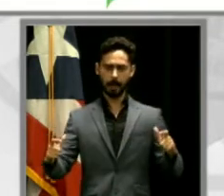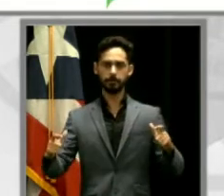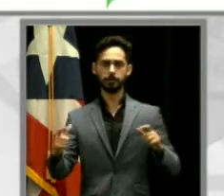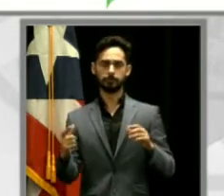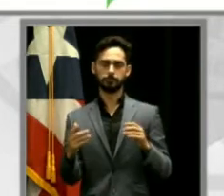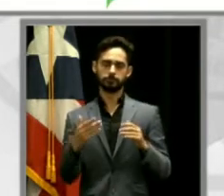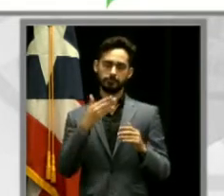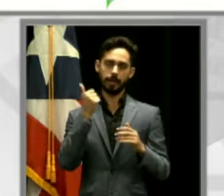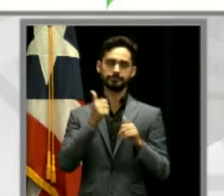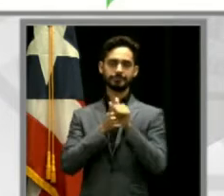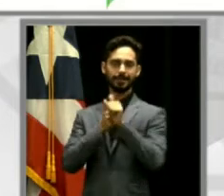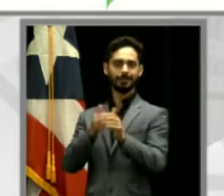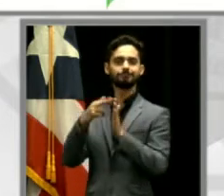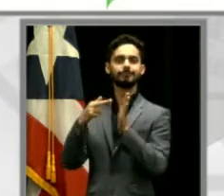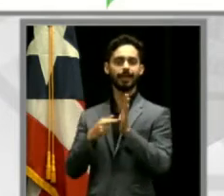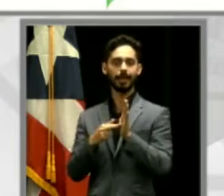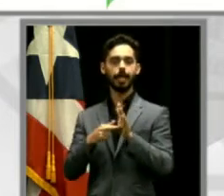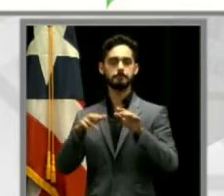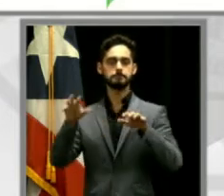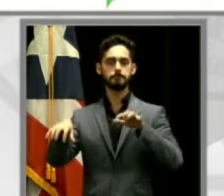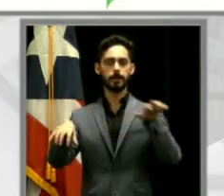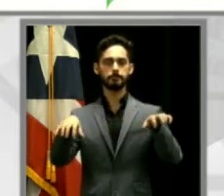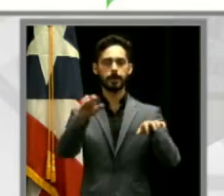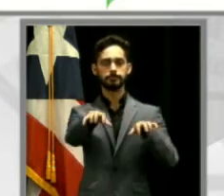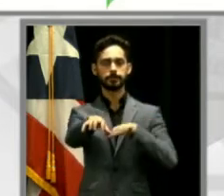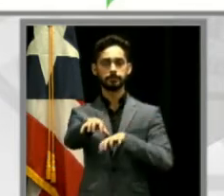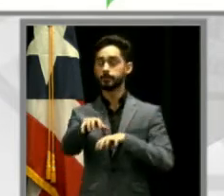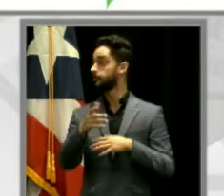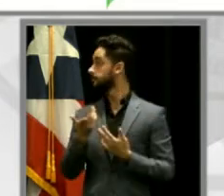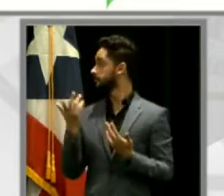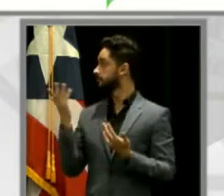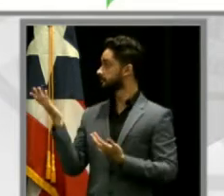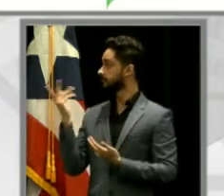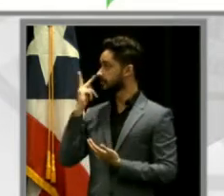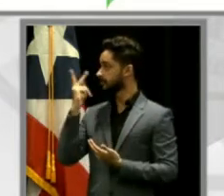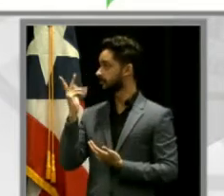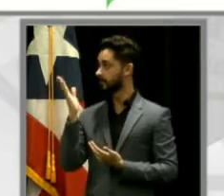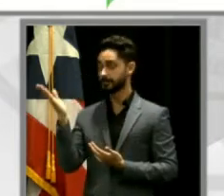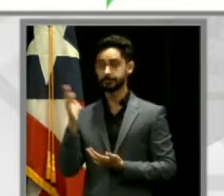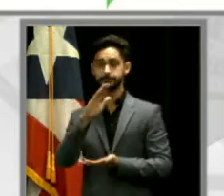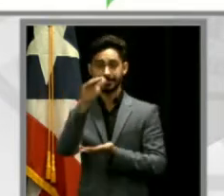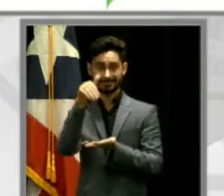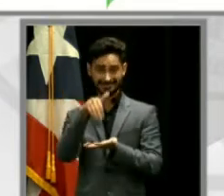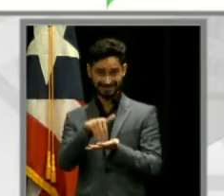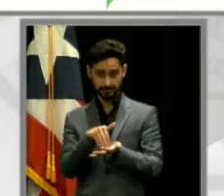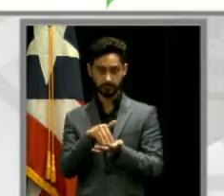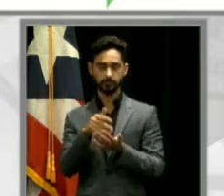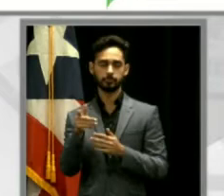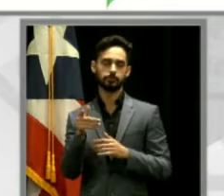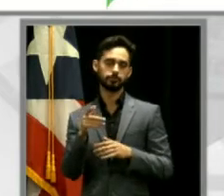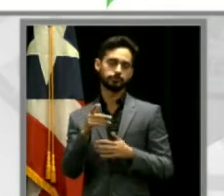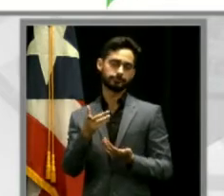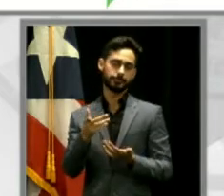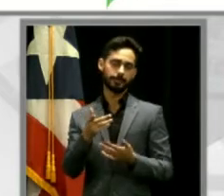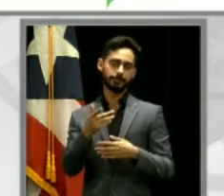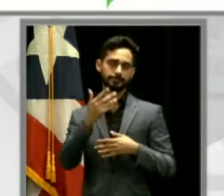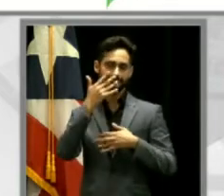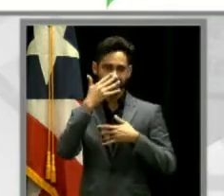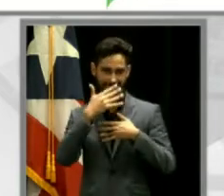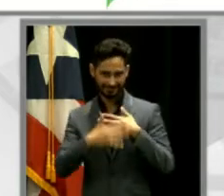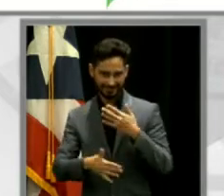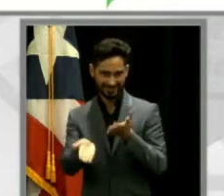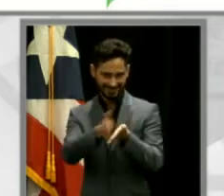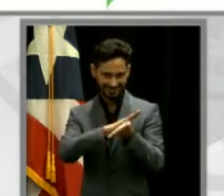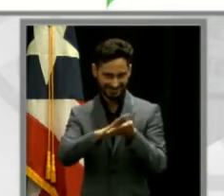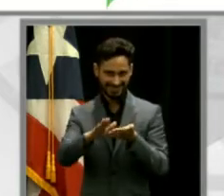Aquí tenemos un visual del edificio, de la estructura que va a ser el edificio de diálisis. Si se fijan